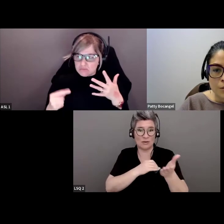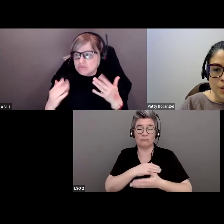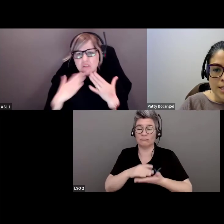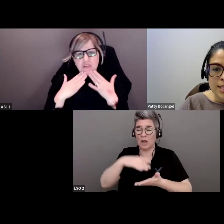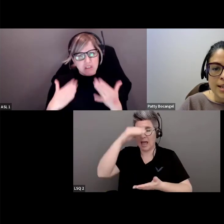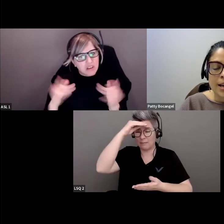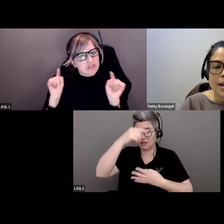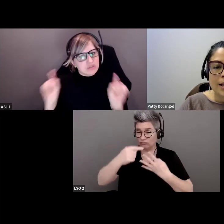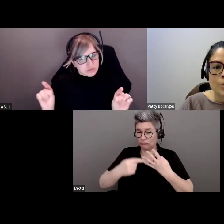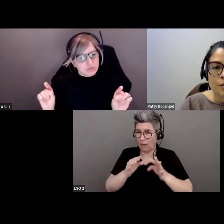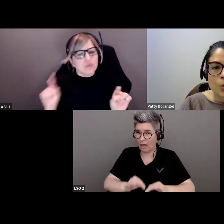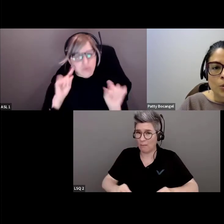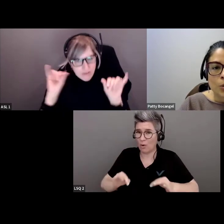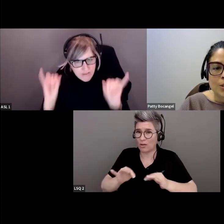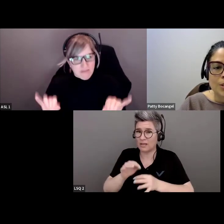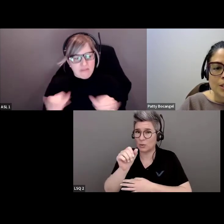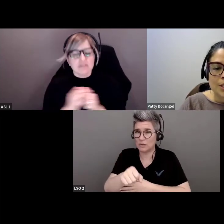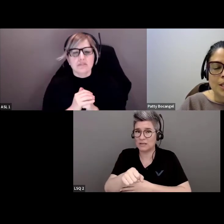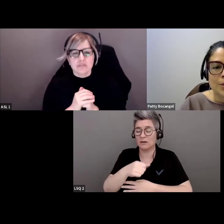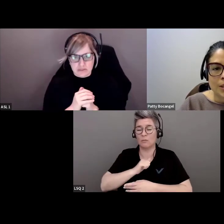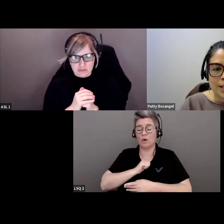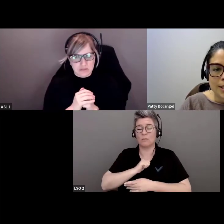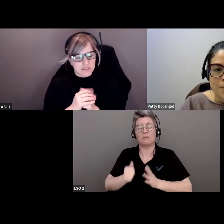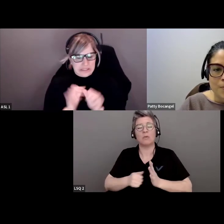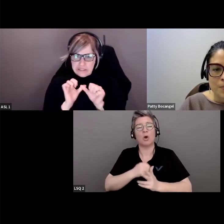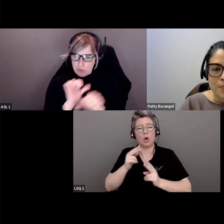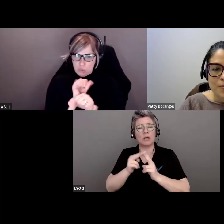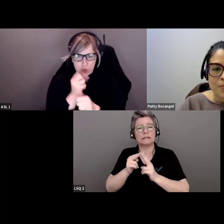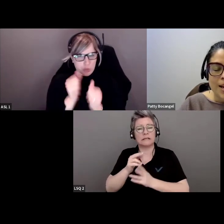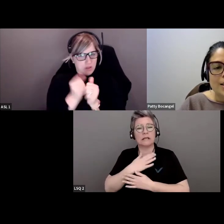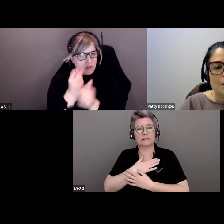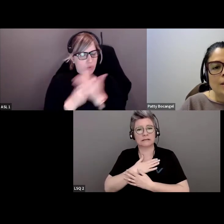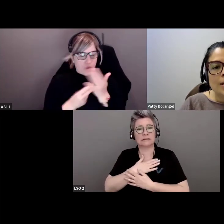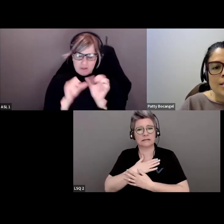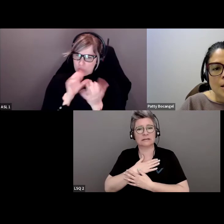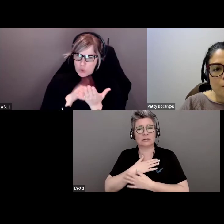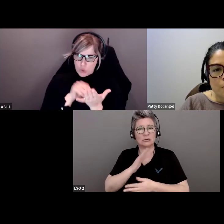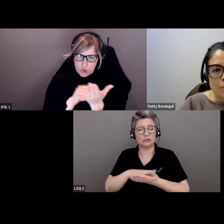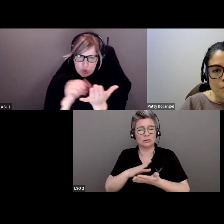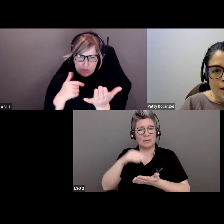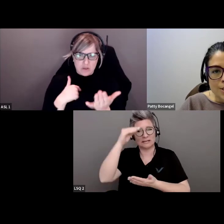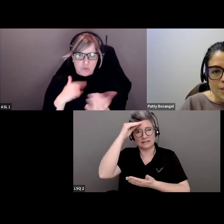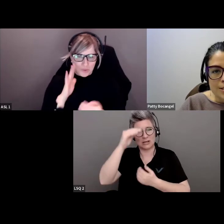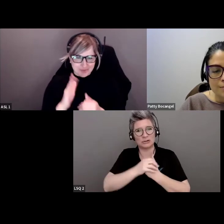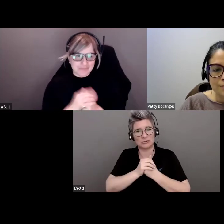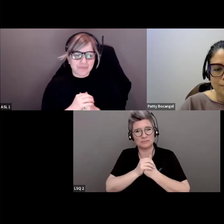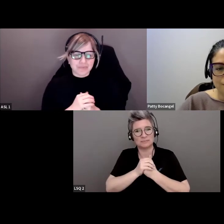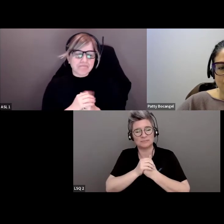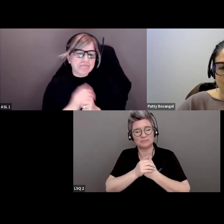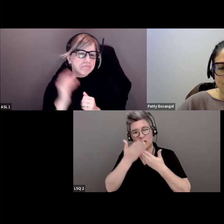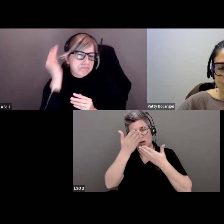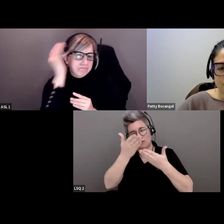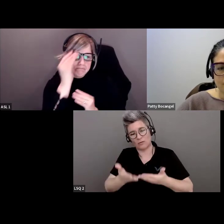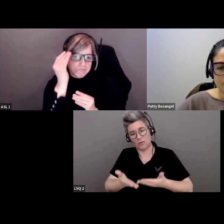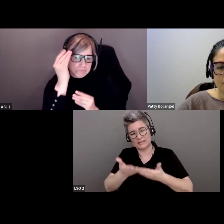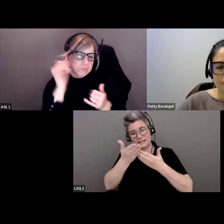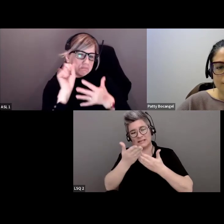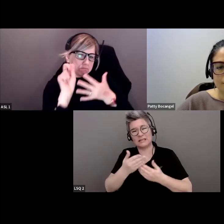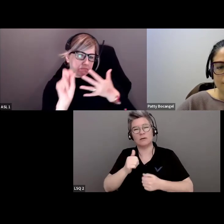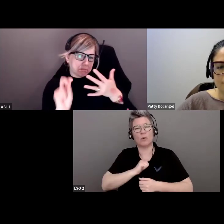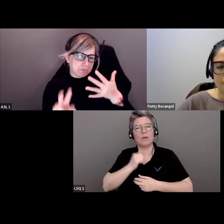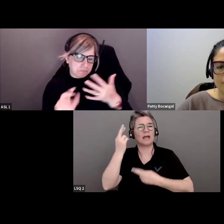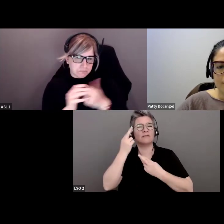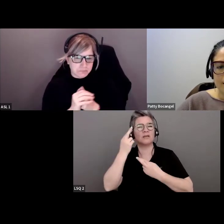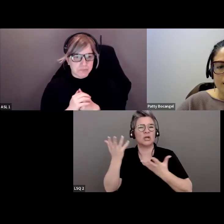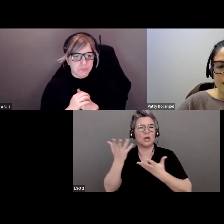choses importantes et je suis reconnaissante de cet apprentissage. Voici certaines de mes réflexions.